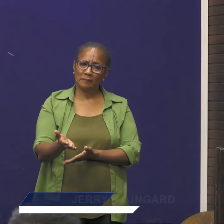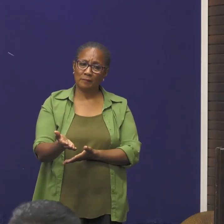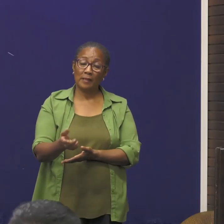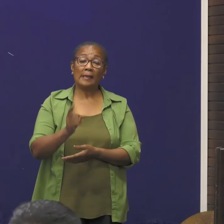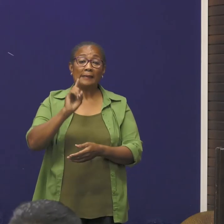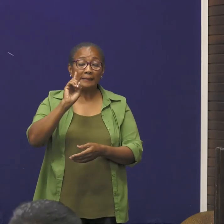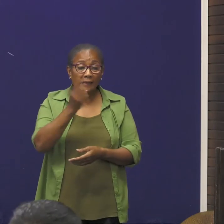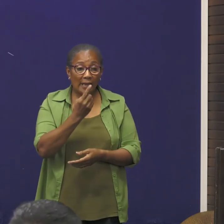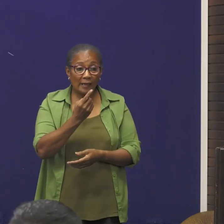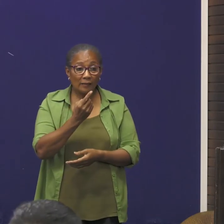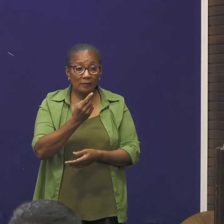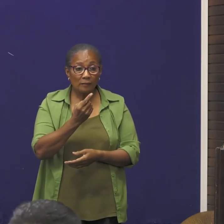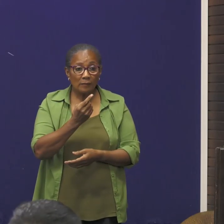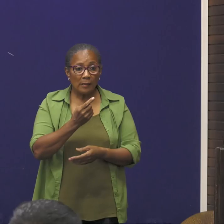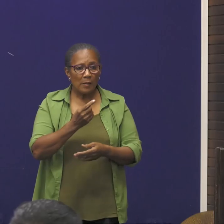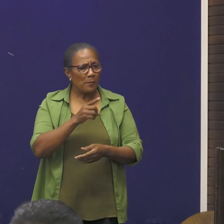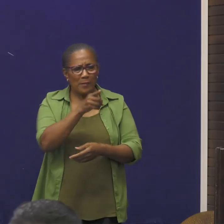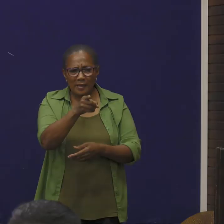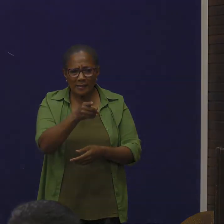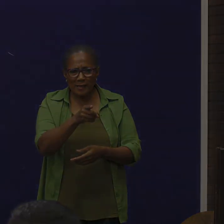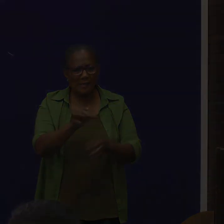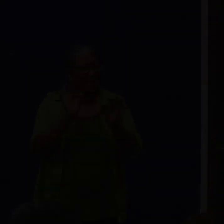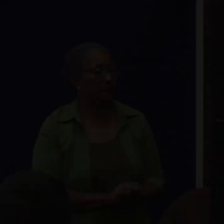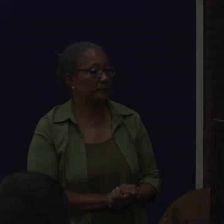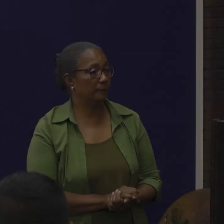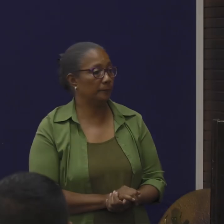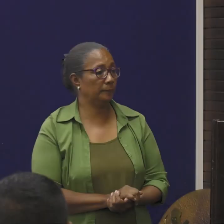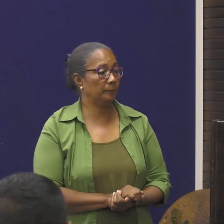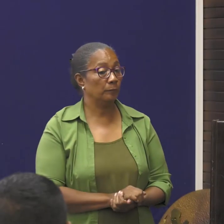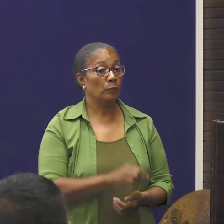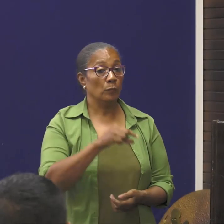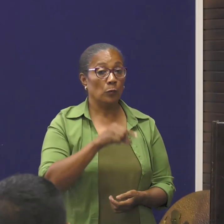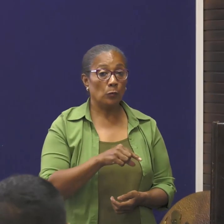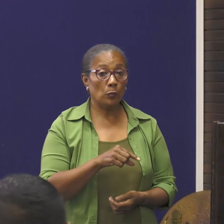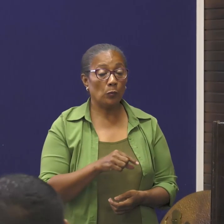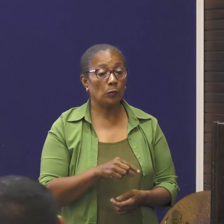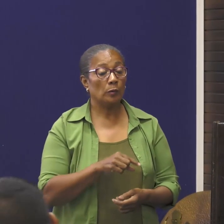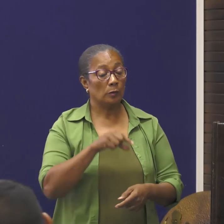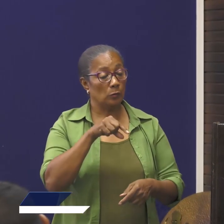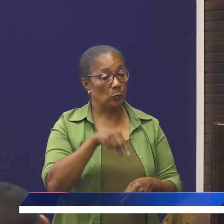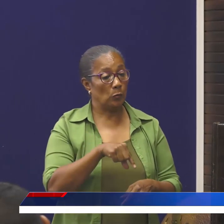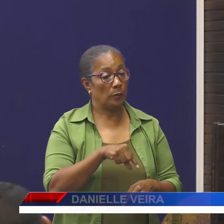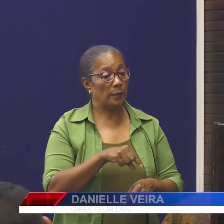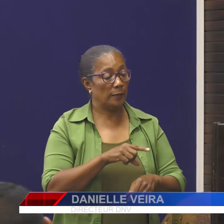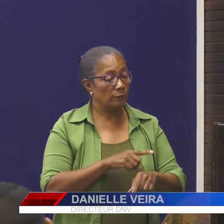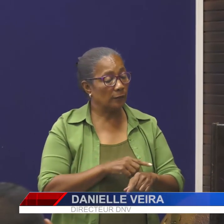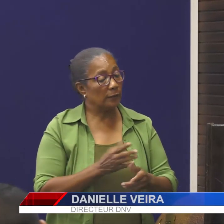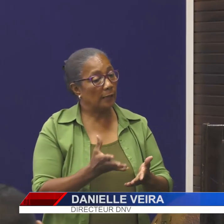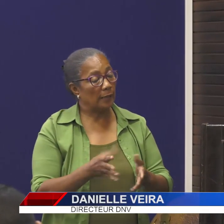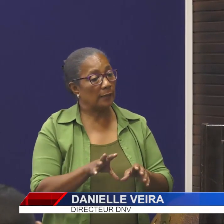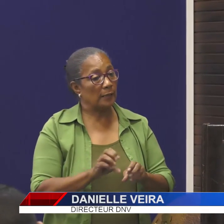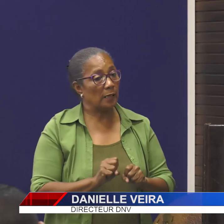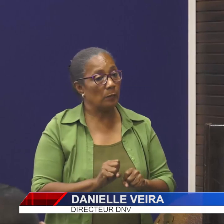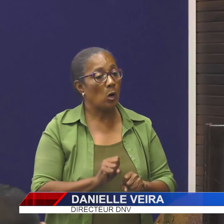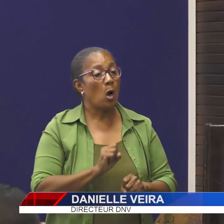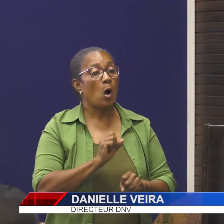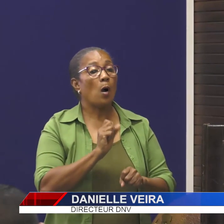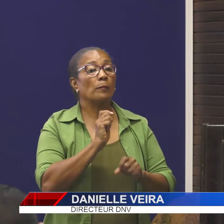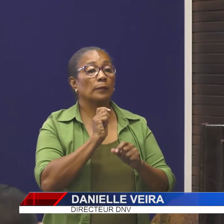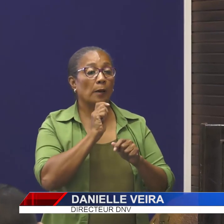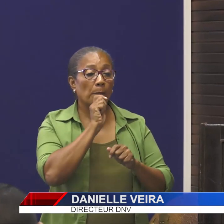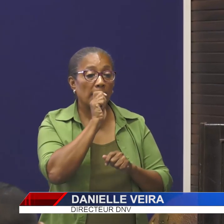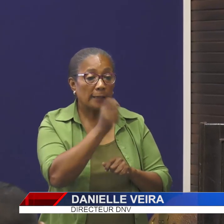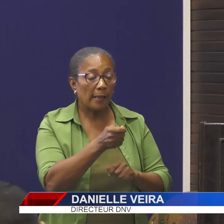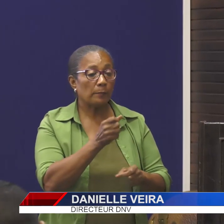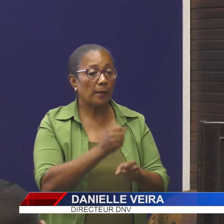Dan, in het vorm van gevaar, die het er is maar. Laat mij de tijd nemen, om ook de bekendmaking, van het